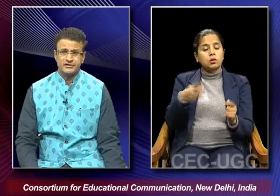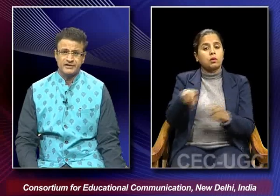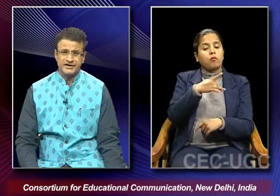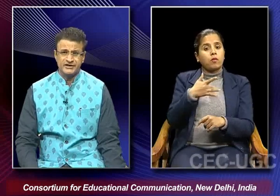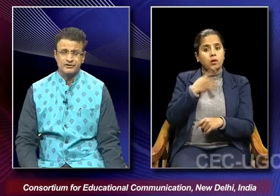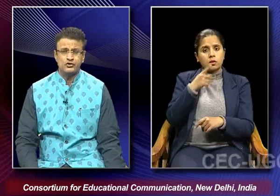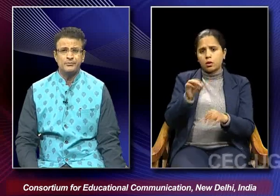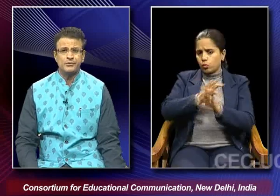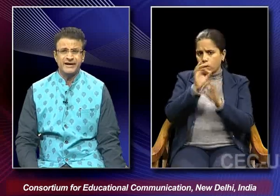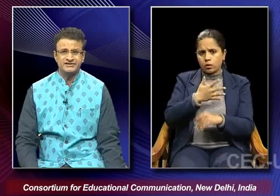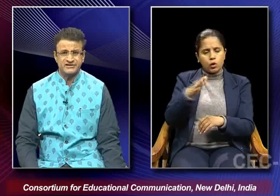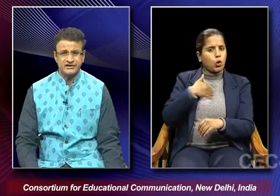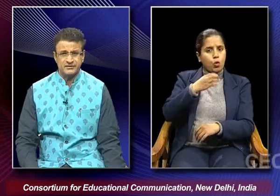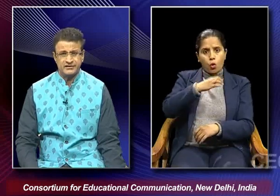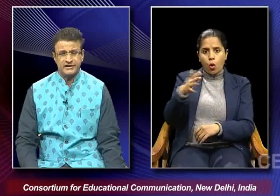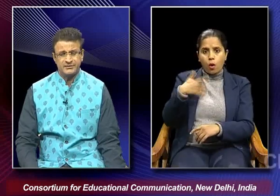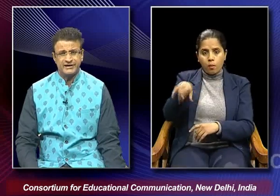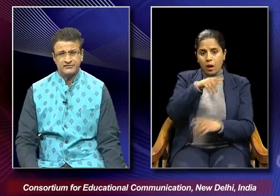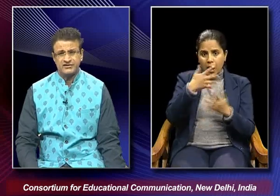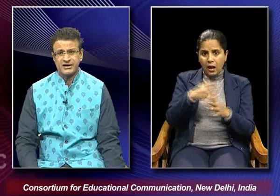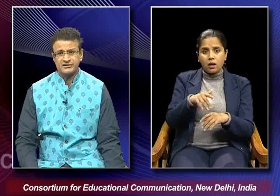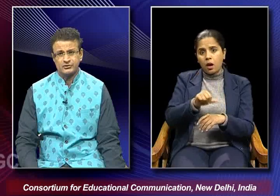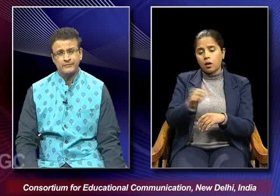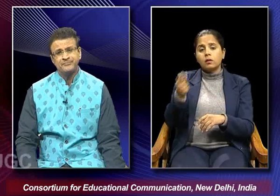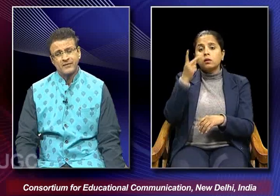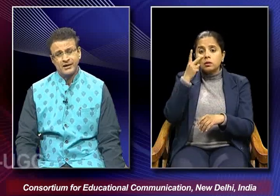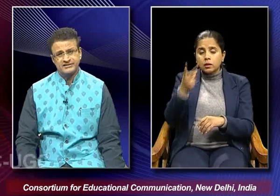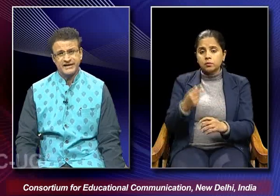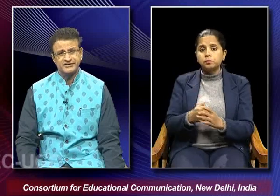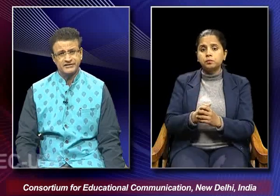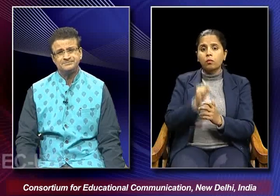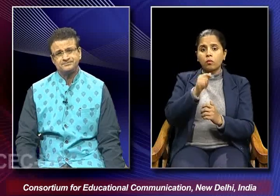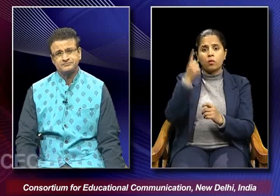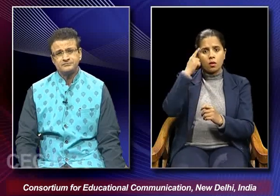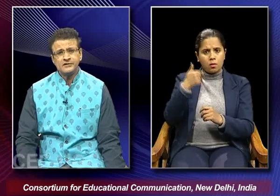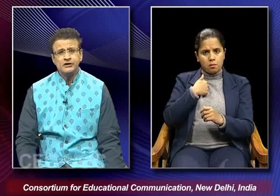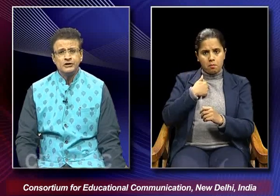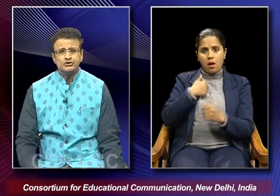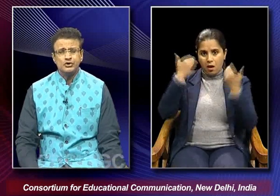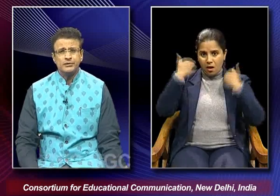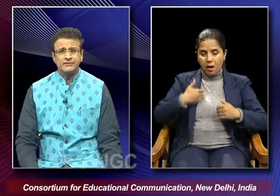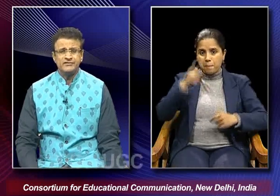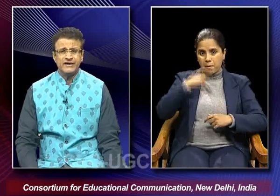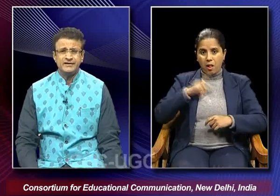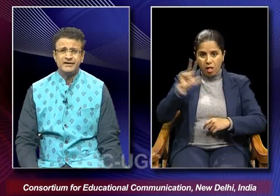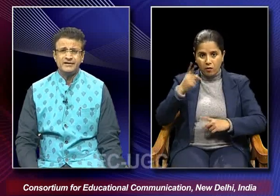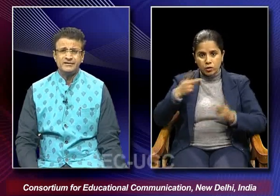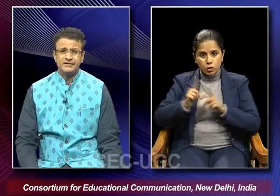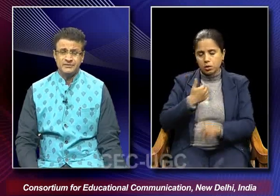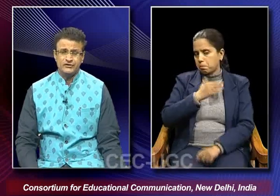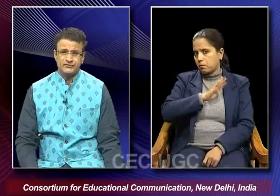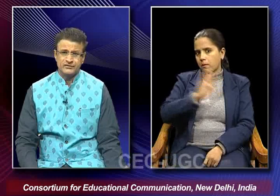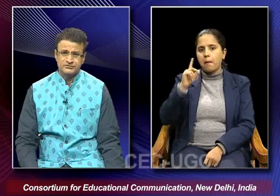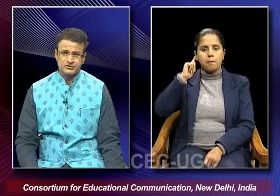ready to compromise in any any manner with regard to her sanctity so we find that